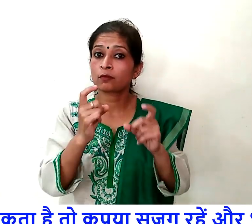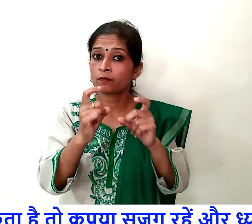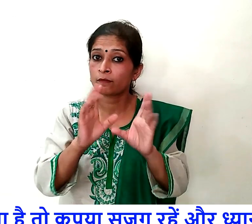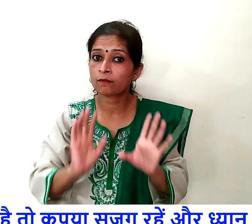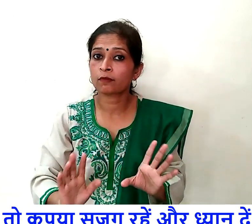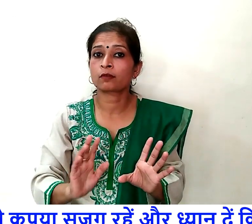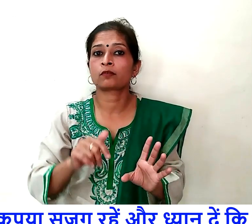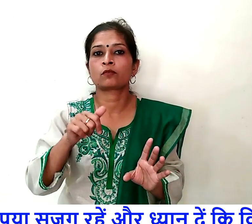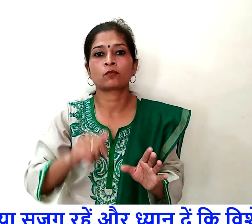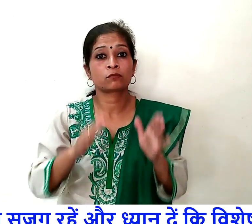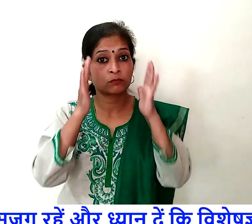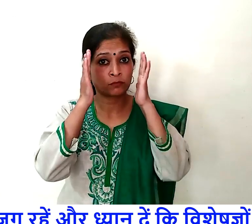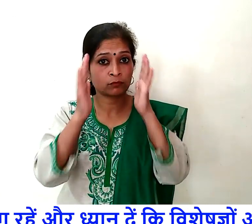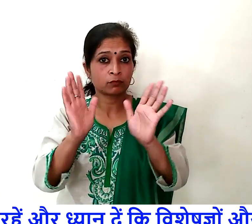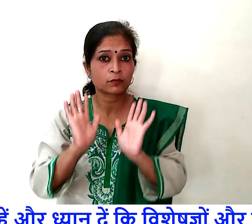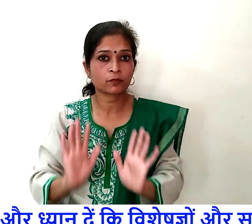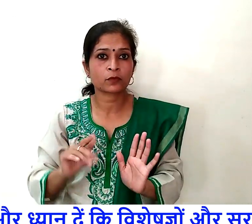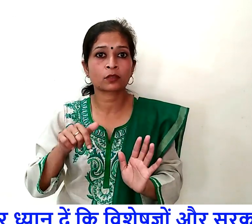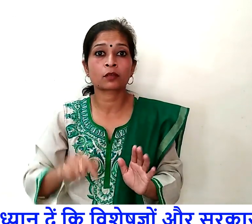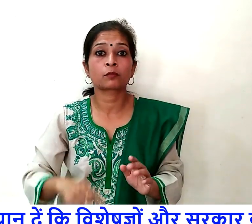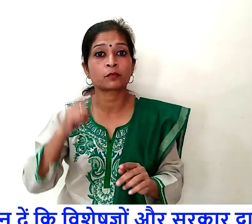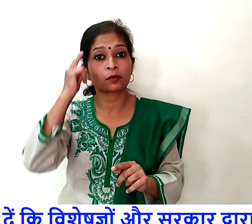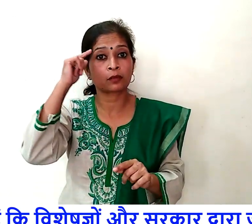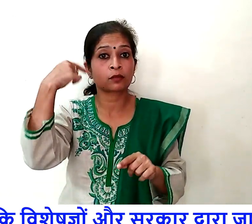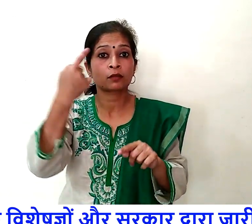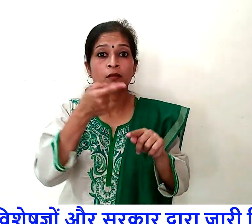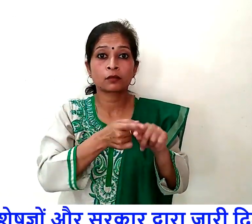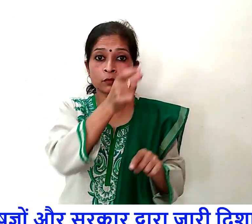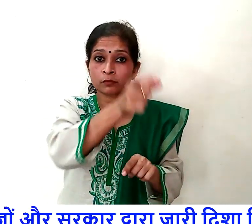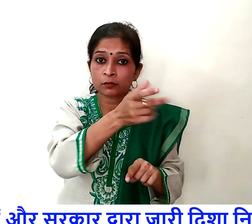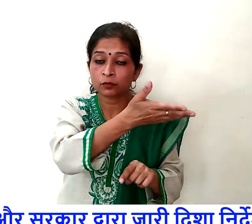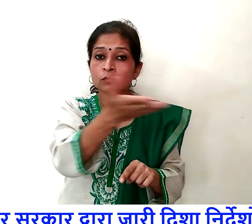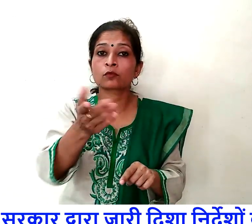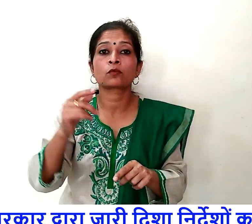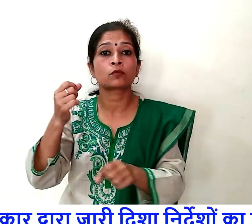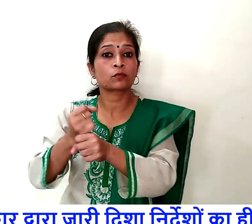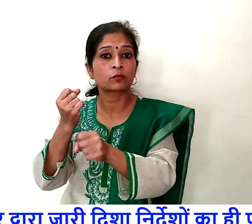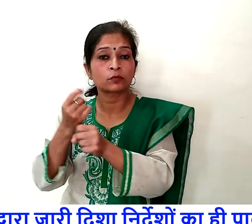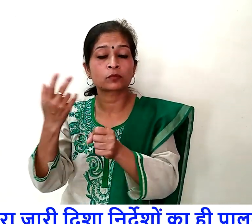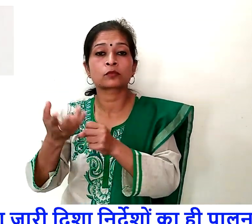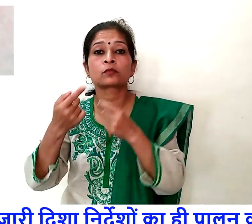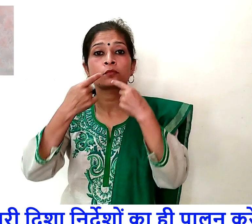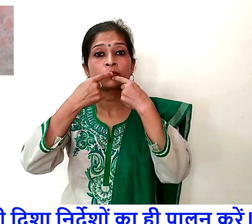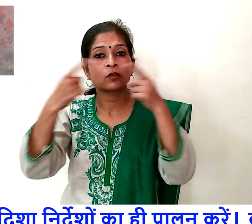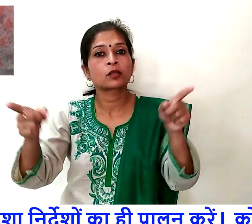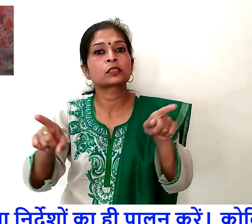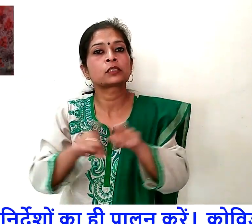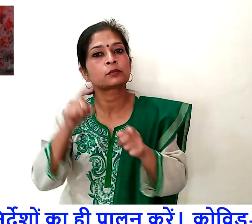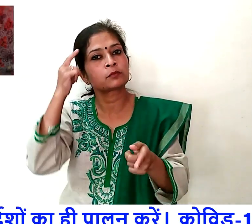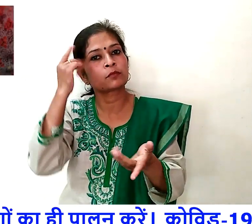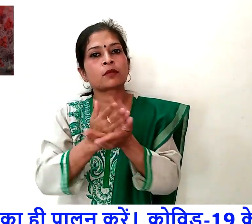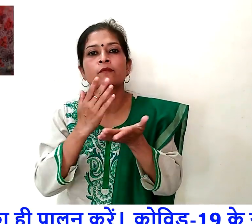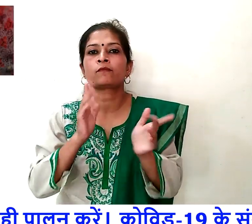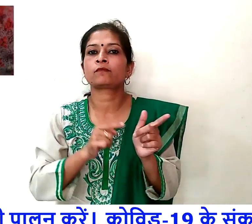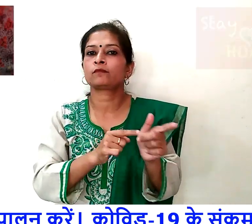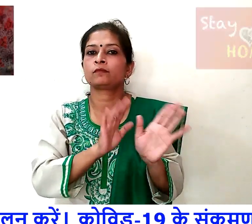और ध्यान दें की विशेशग्यों और सरकार द्वाराचारी देशा निर्देशों का ही पालन करें कोविड-19 के